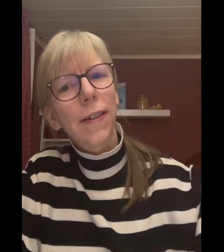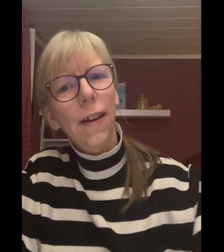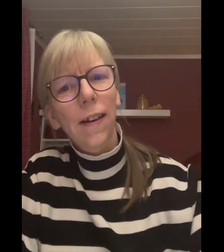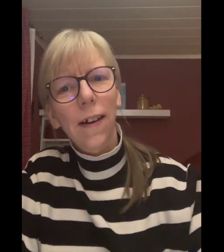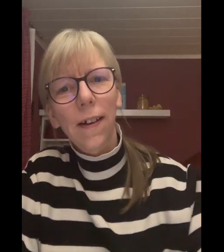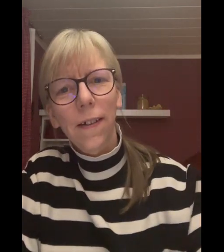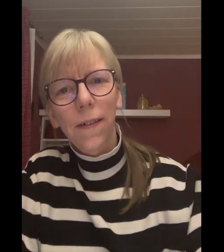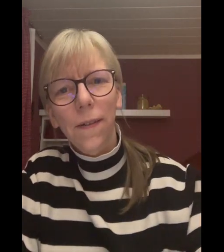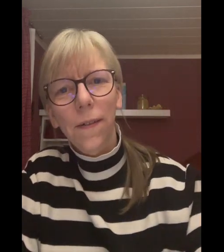Sandra.